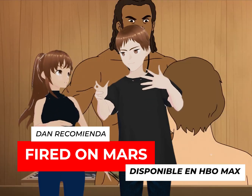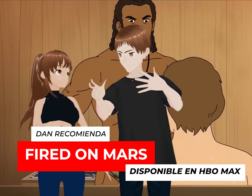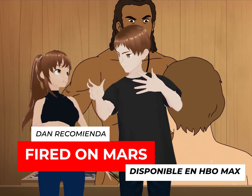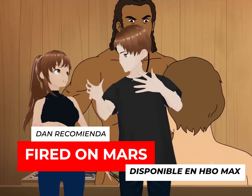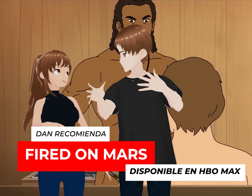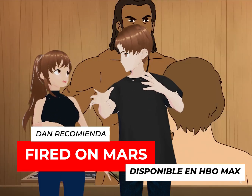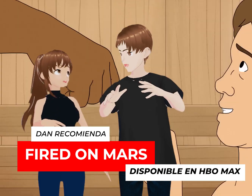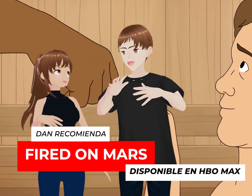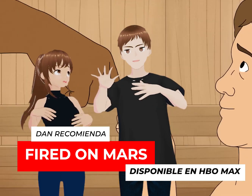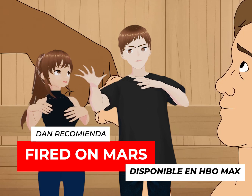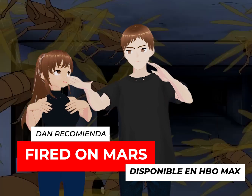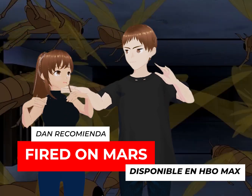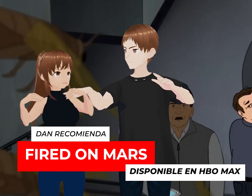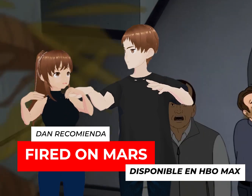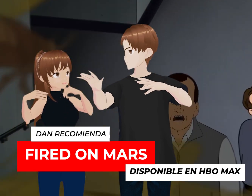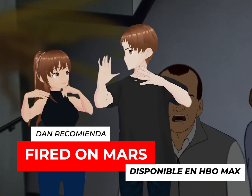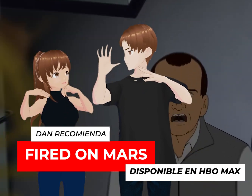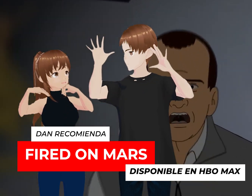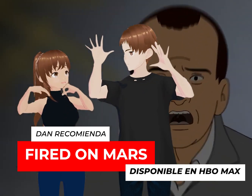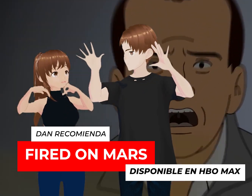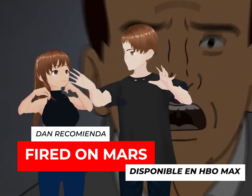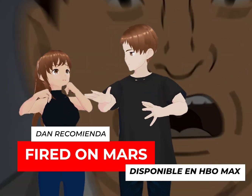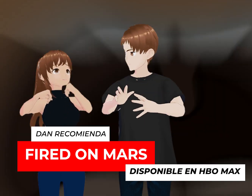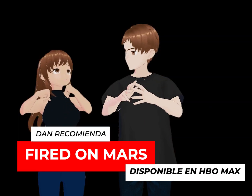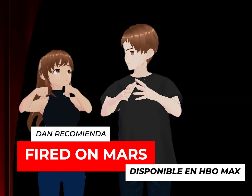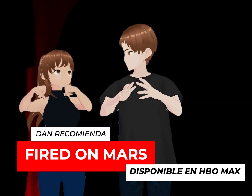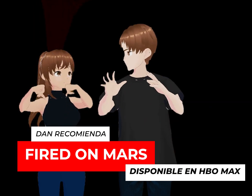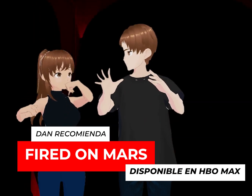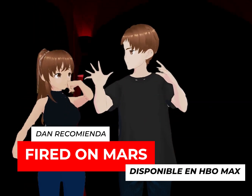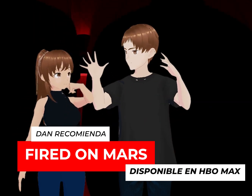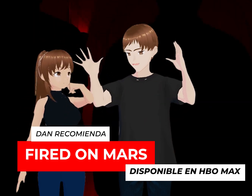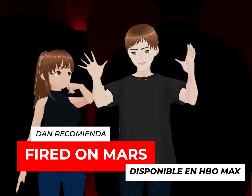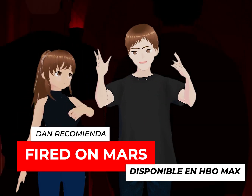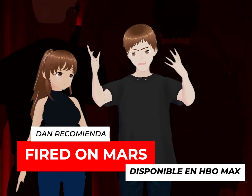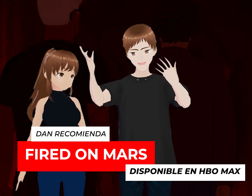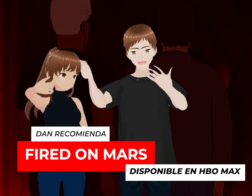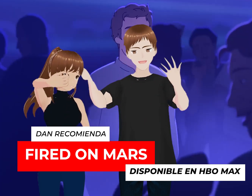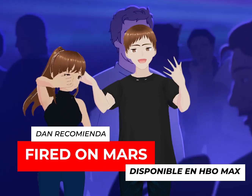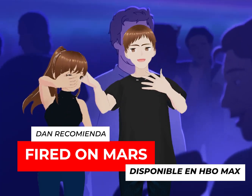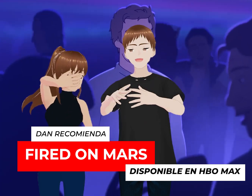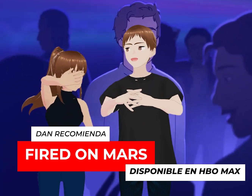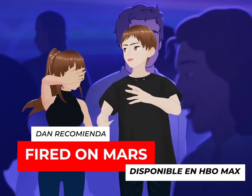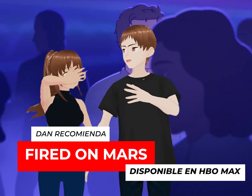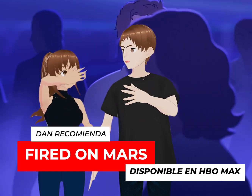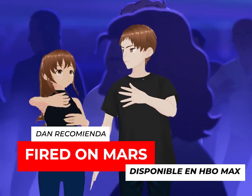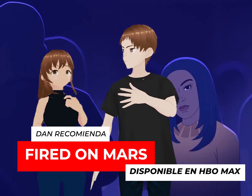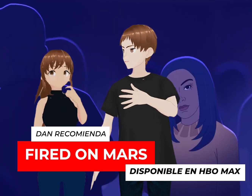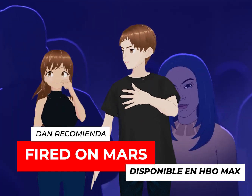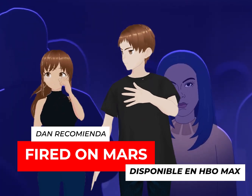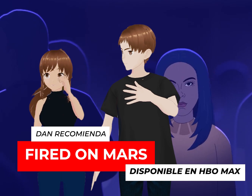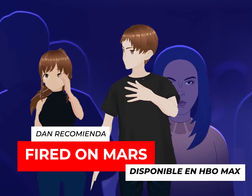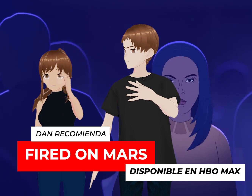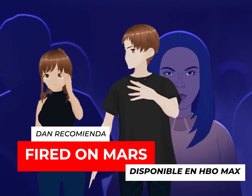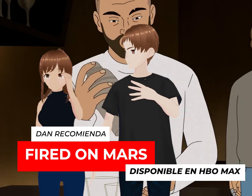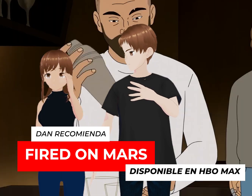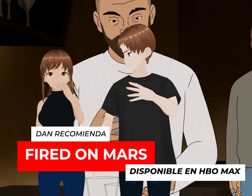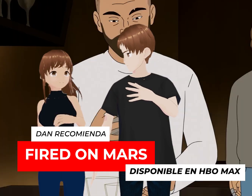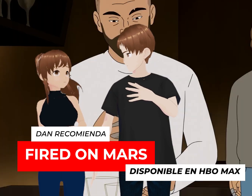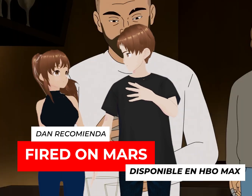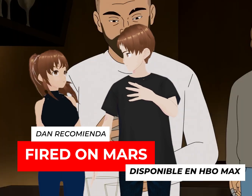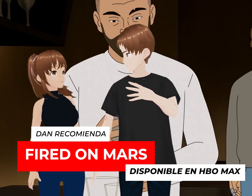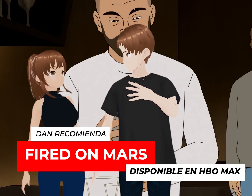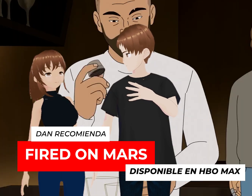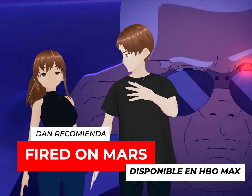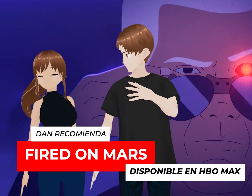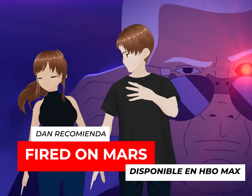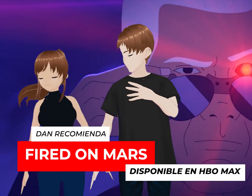bueno, pues yo llego allá, empezamos a construir nuestro departamentito dentro de los terrenos ya habitables. Es diseñador gráfico.